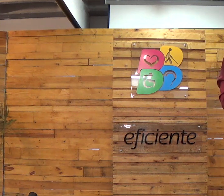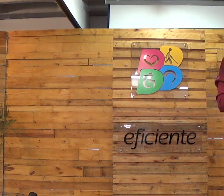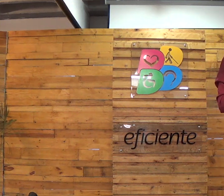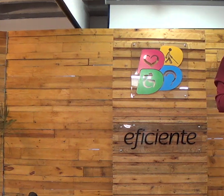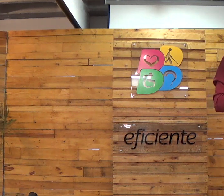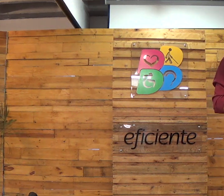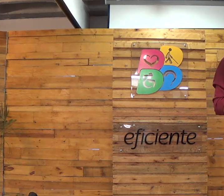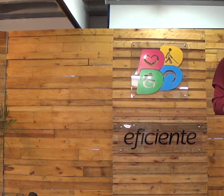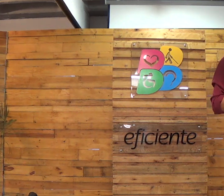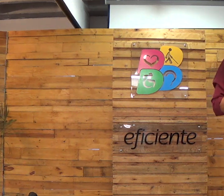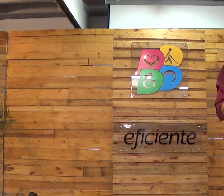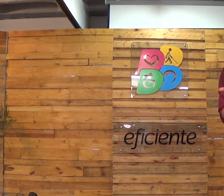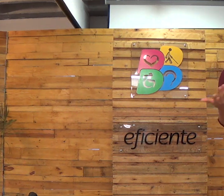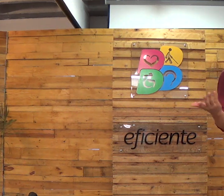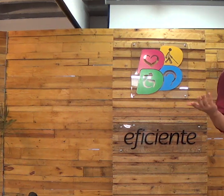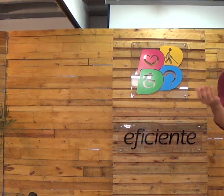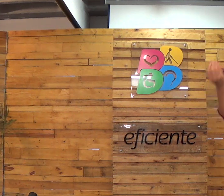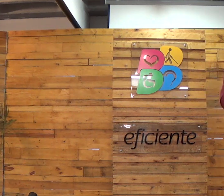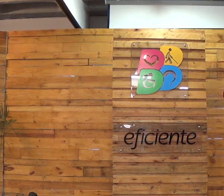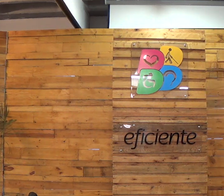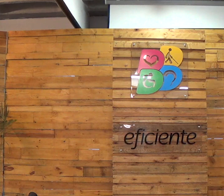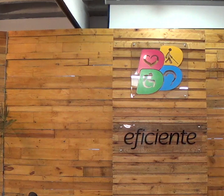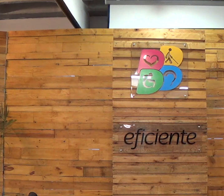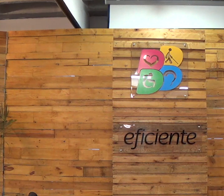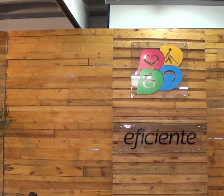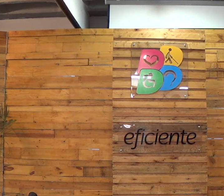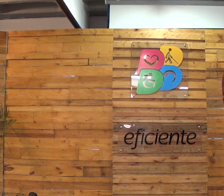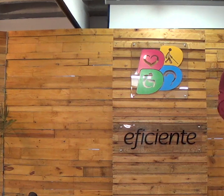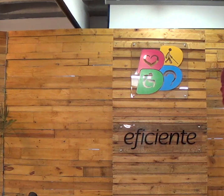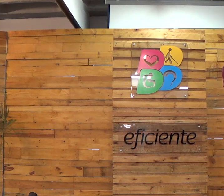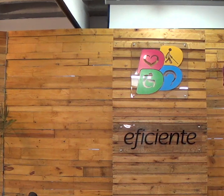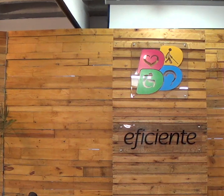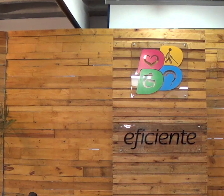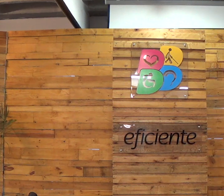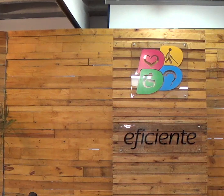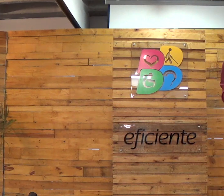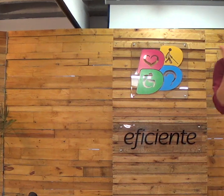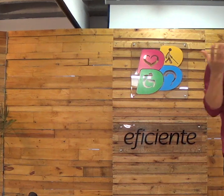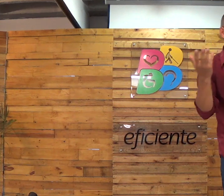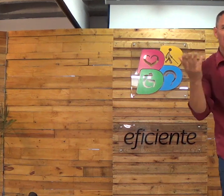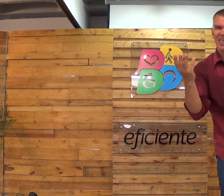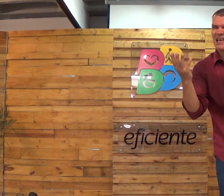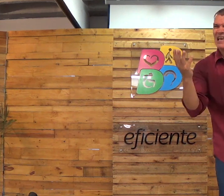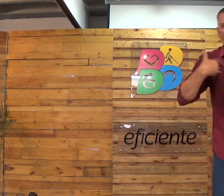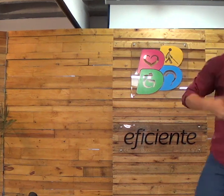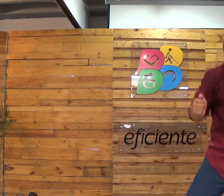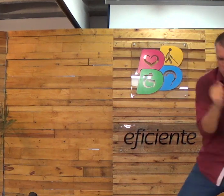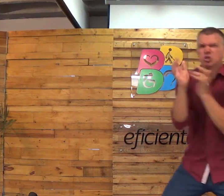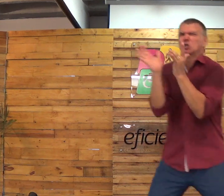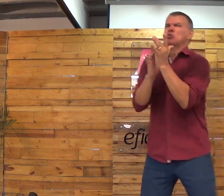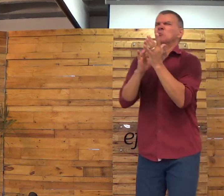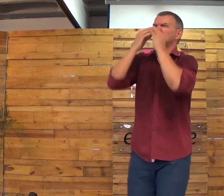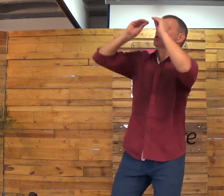Se você quer ser de Jesus, fique perto. Fica bom, tipo, talvez, quem sabe... Alguém